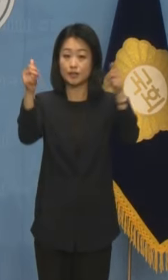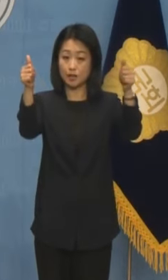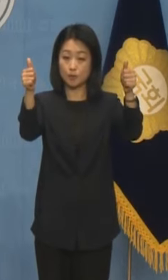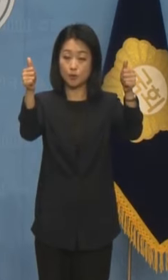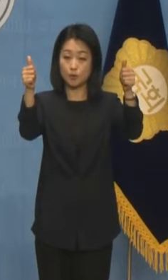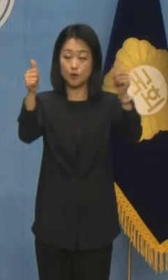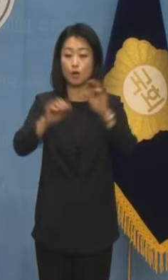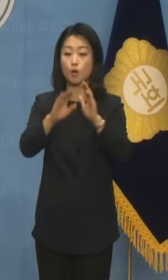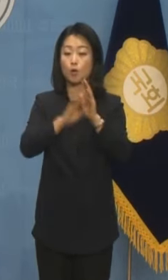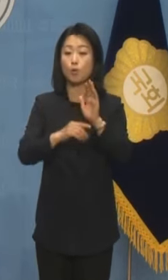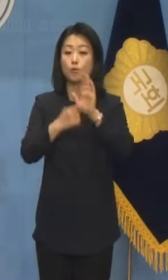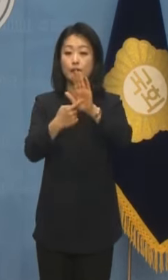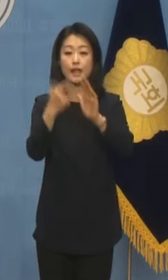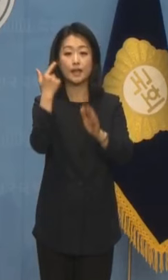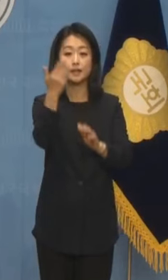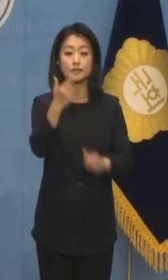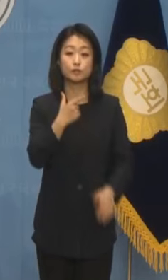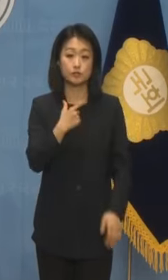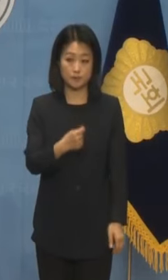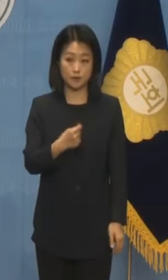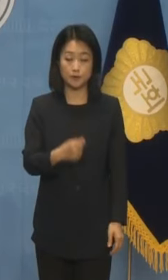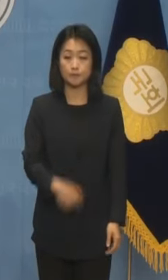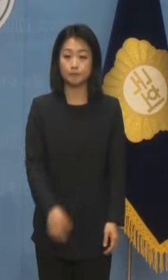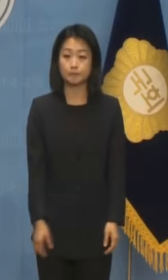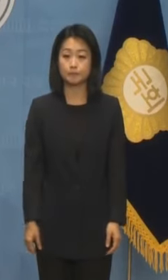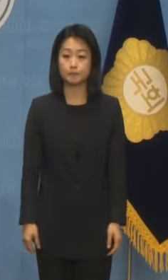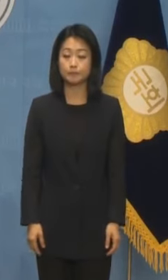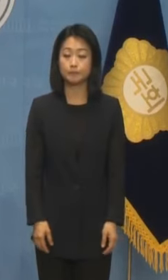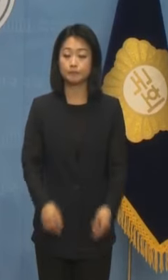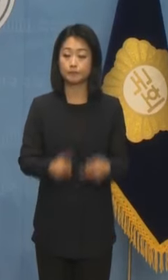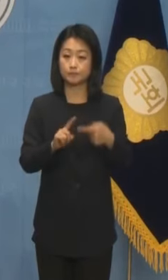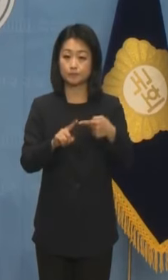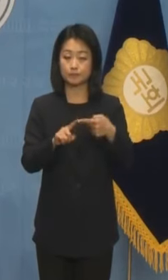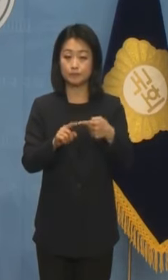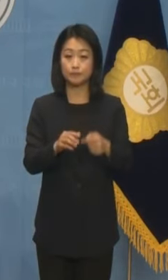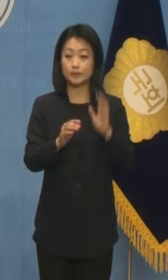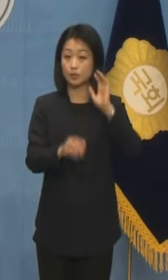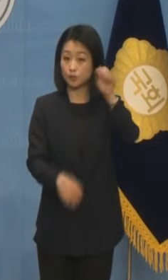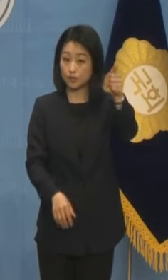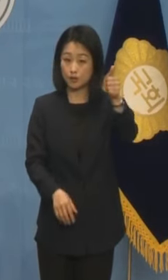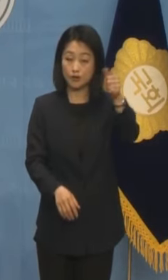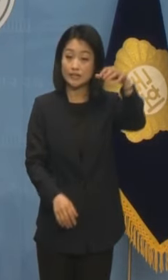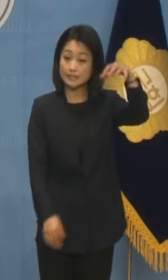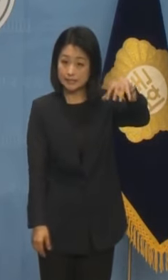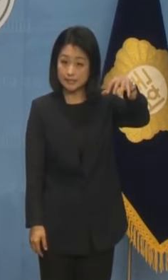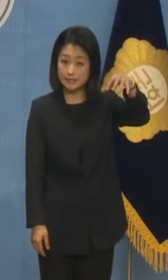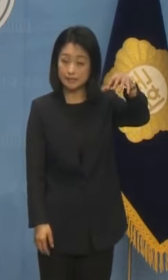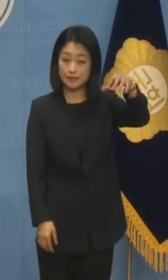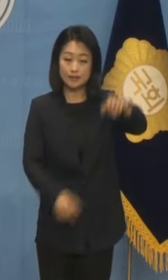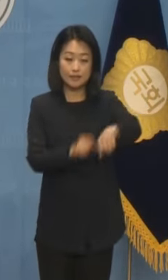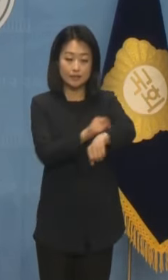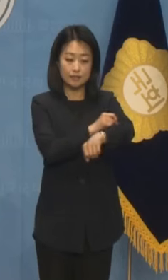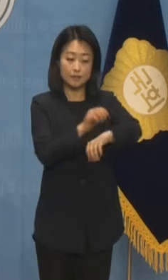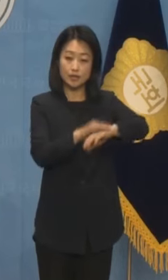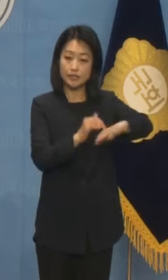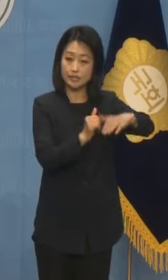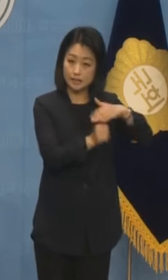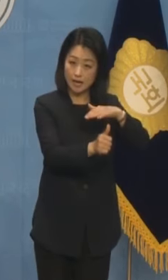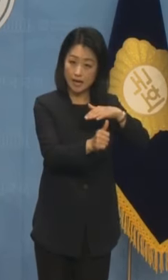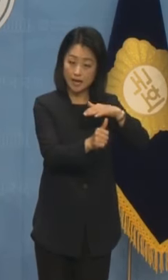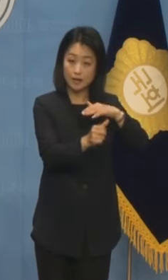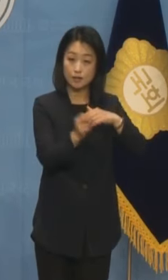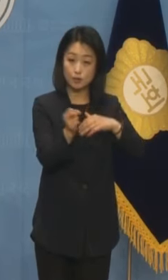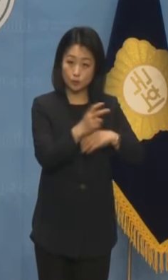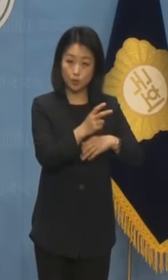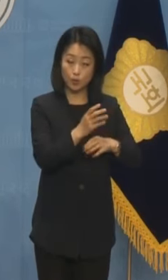공개 질의하고자 합니다. 첫째, 대통령실은 특사라든지 물 및